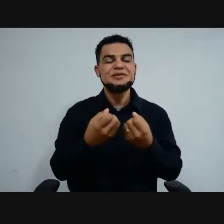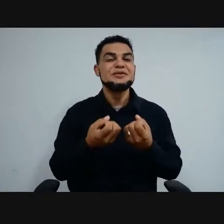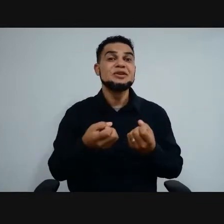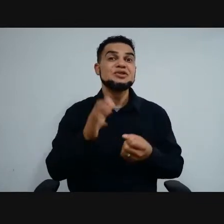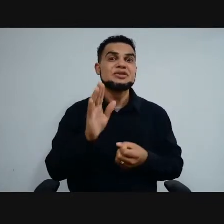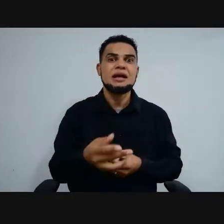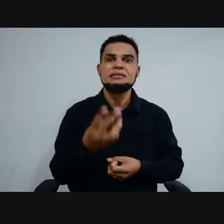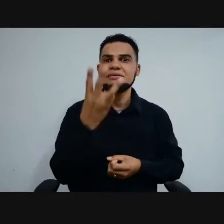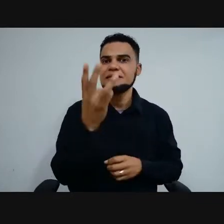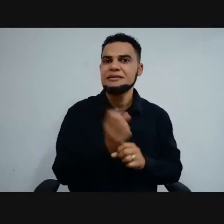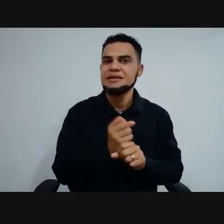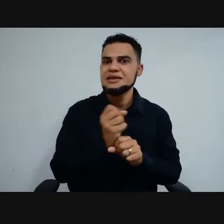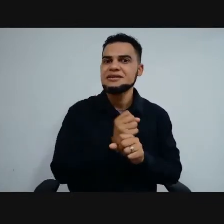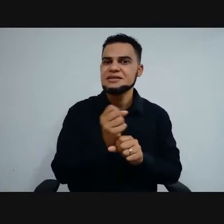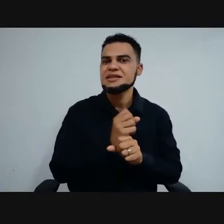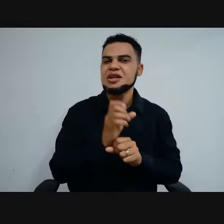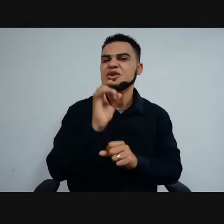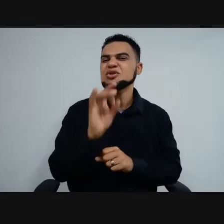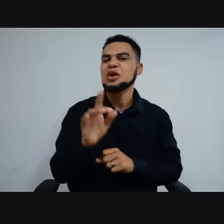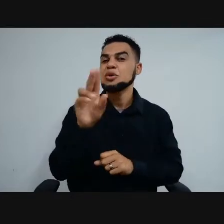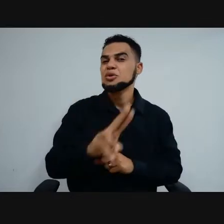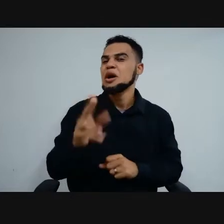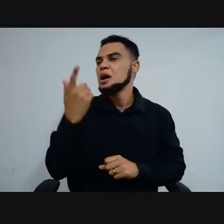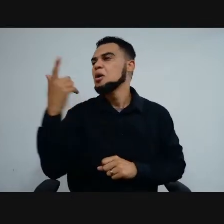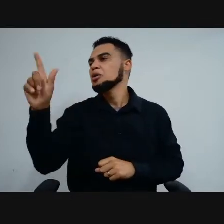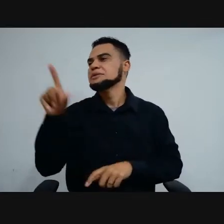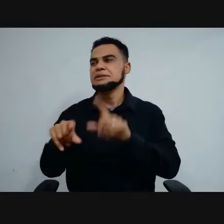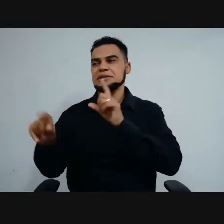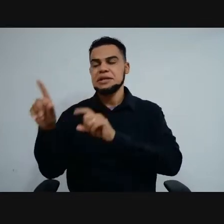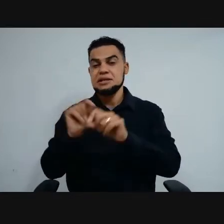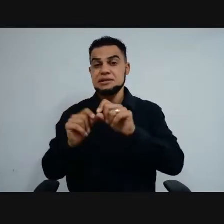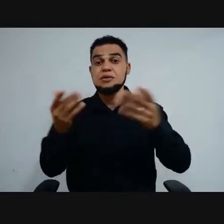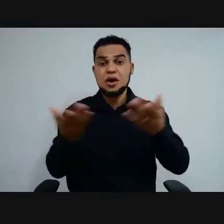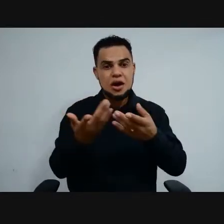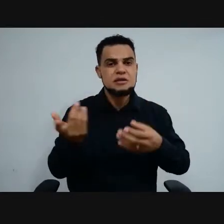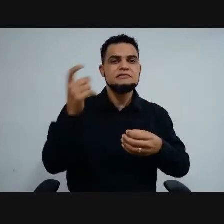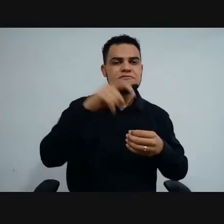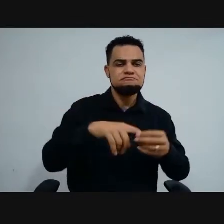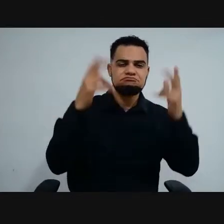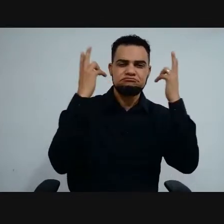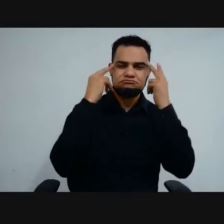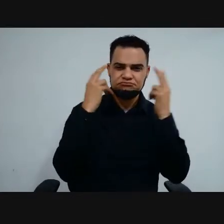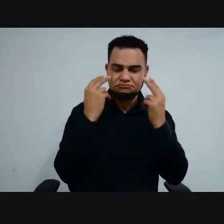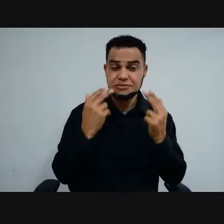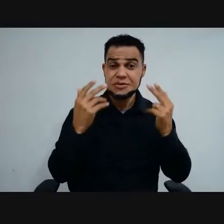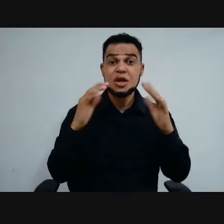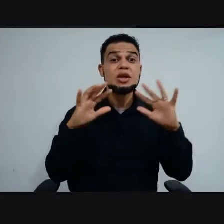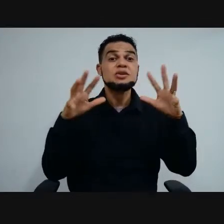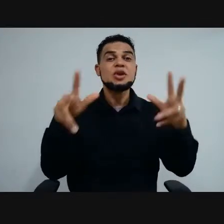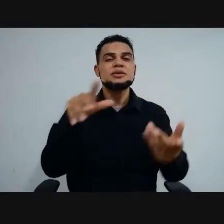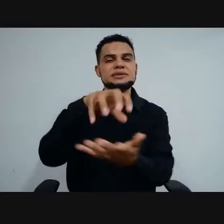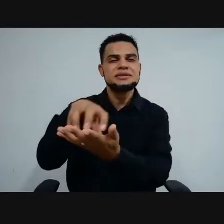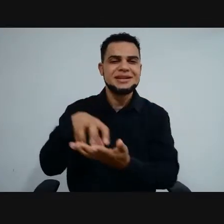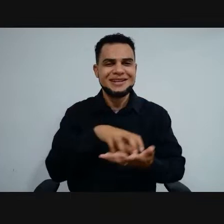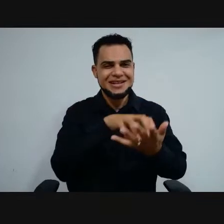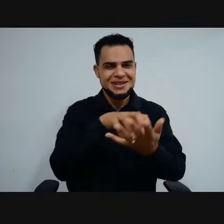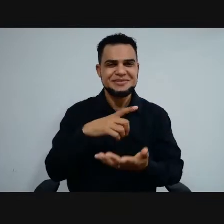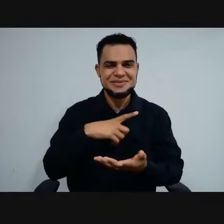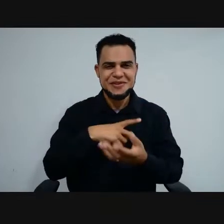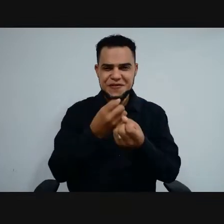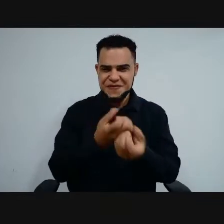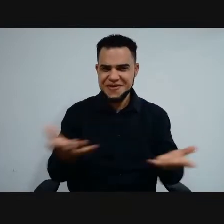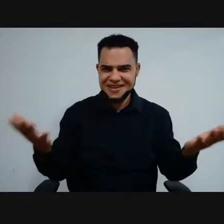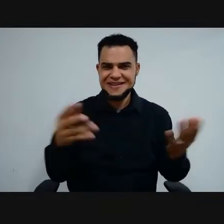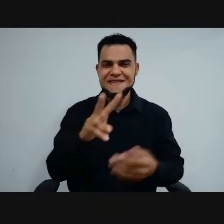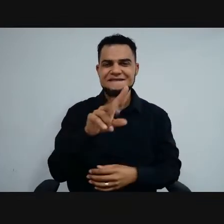três anos, trabalhando com outras formas de oferta. Então, todos os campos estão ofertando vagas, todos os campos estão